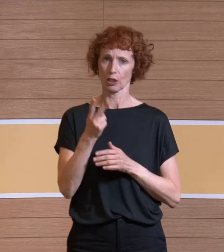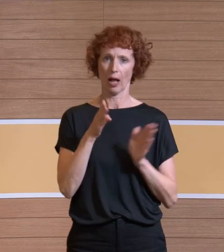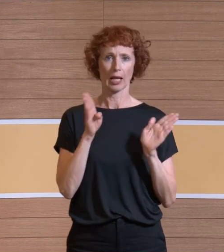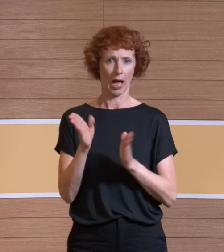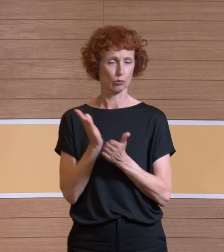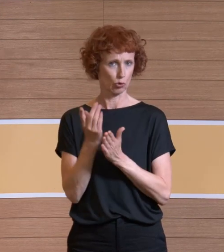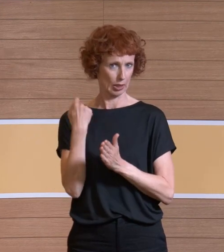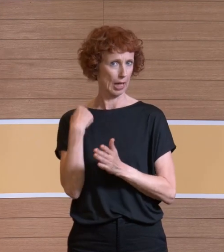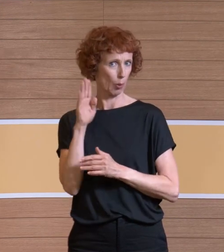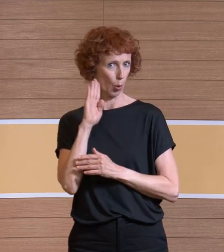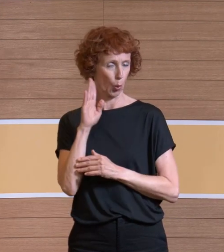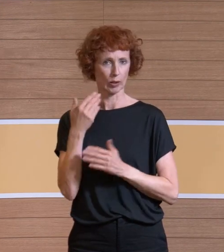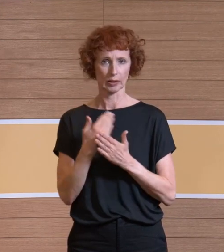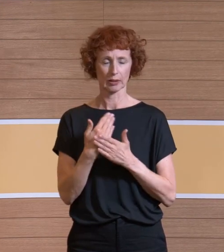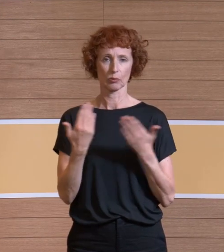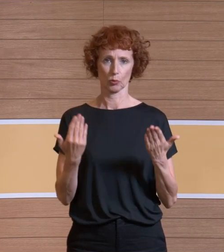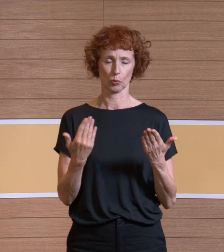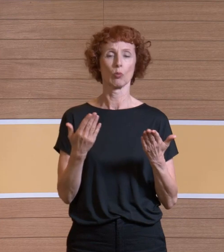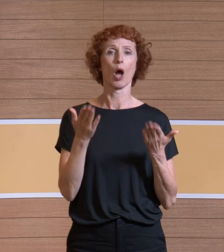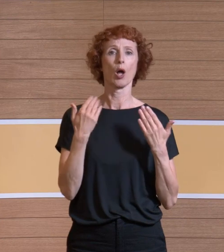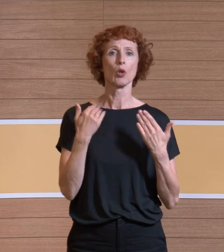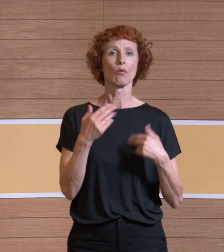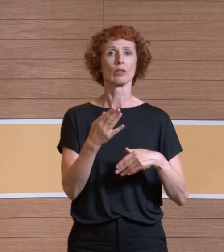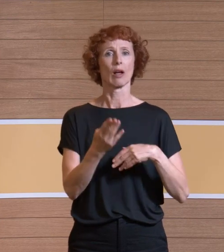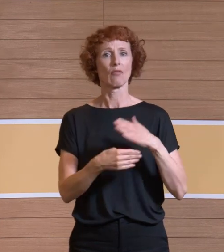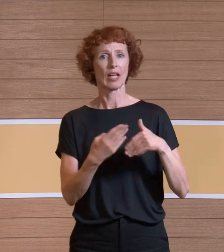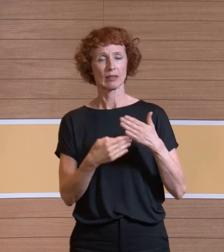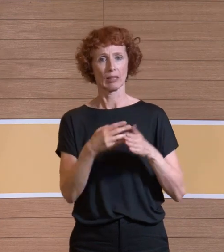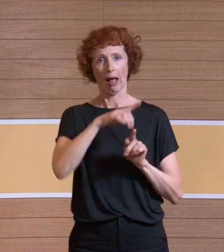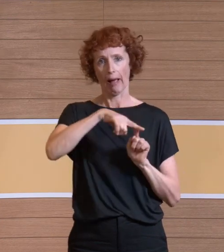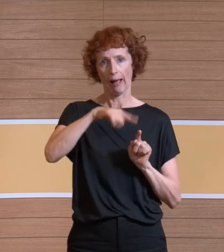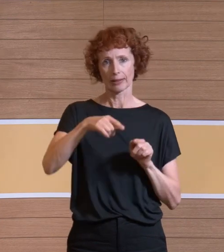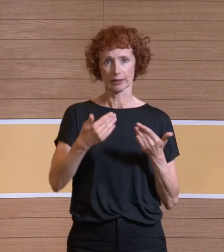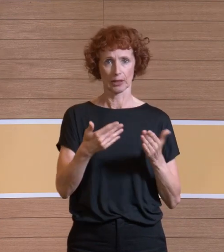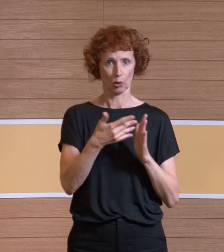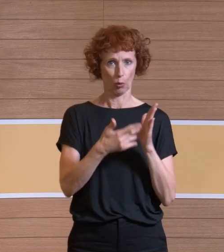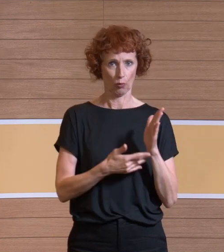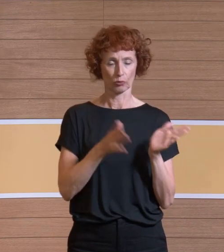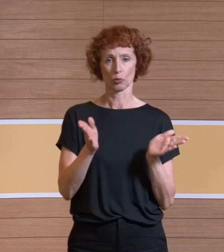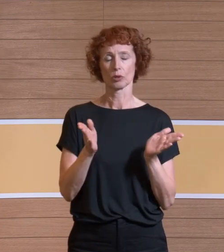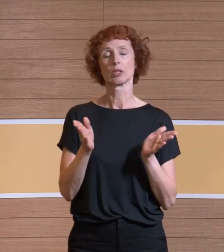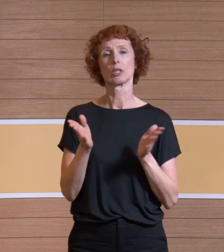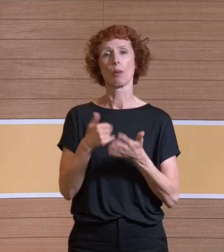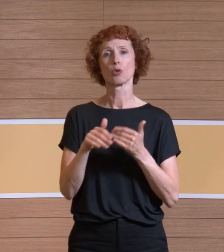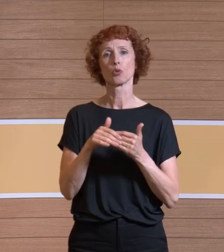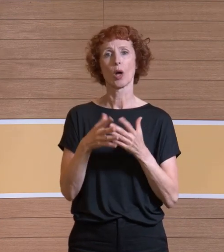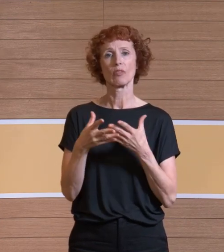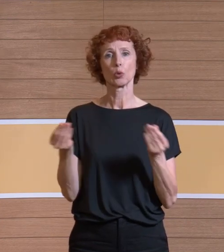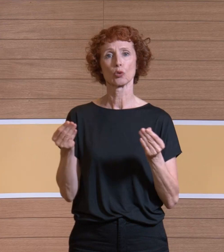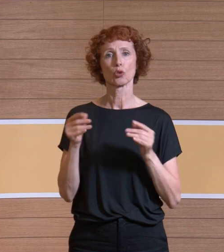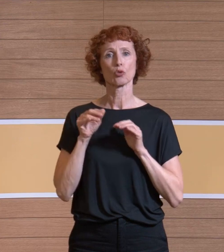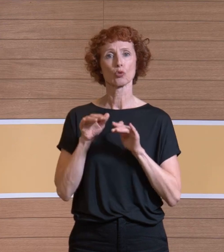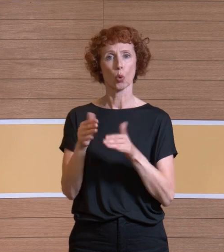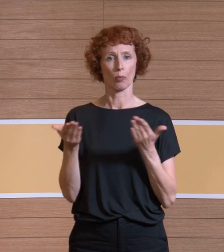es gerade schon gehört haben. Im Allgemeinen wird die Luftwechselrate herangezogen und bei der Misch- und Verdünnungsströmung kommen wir zu den Erholzeiten.